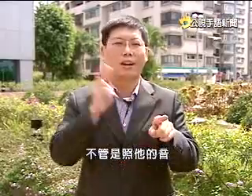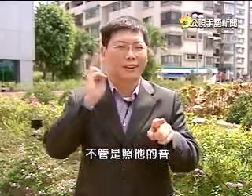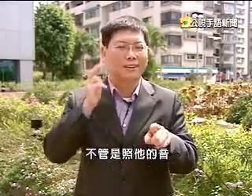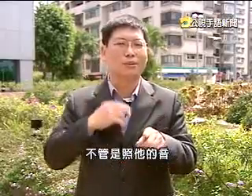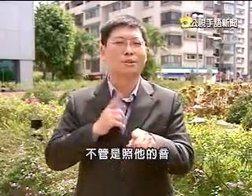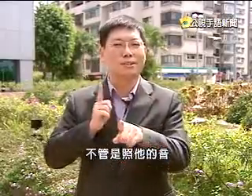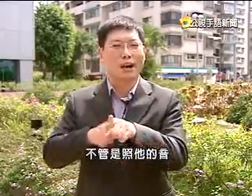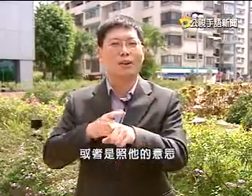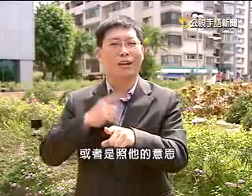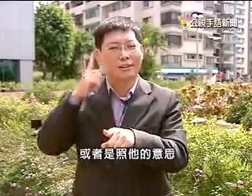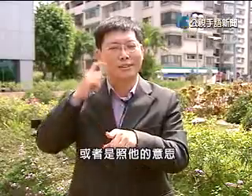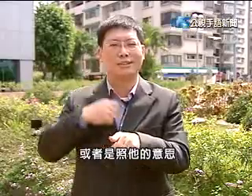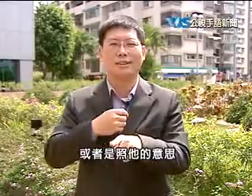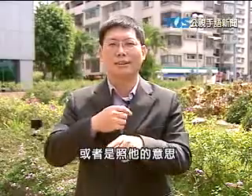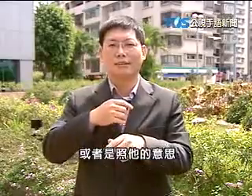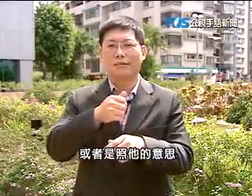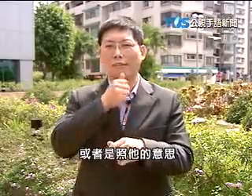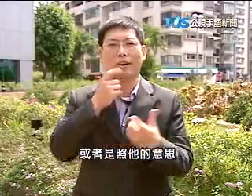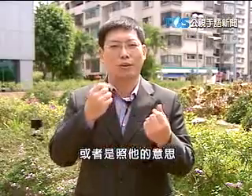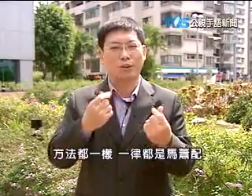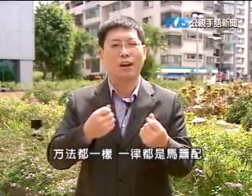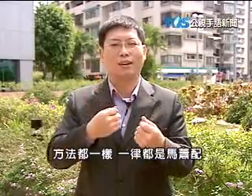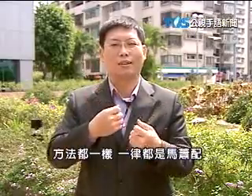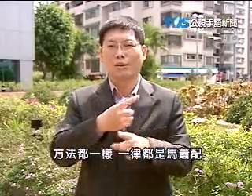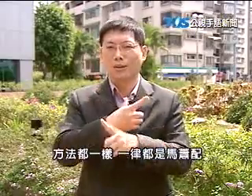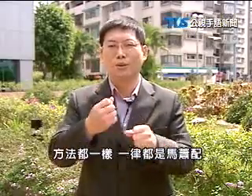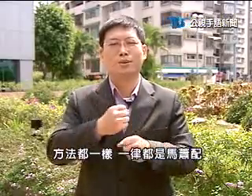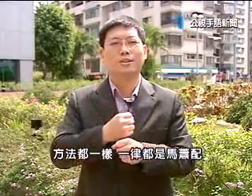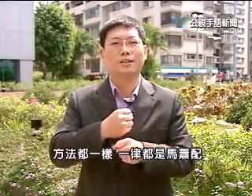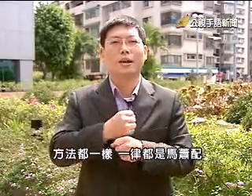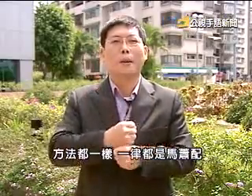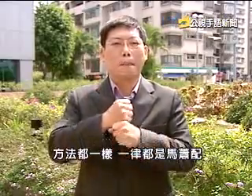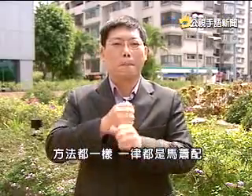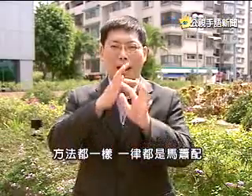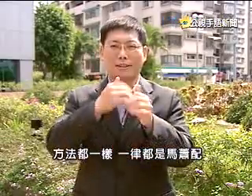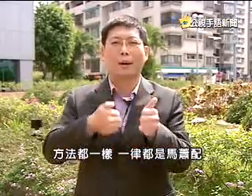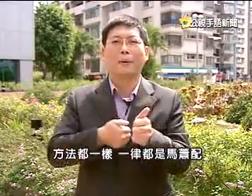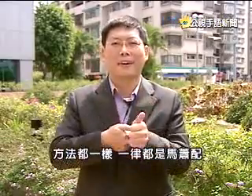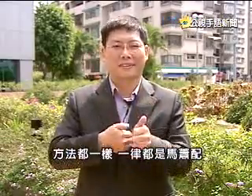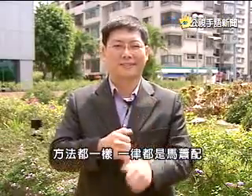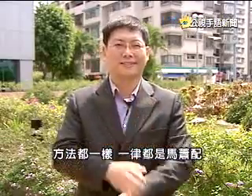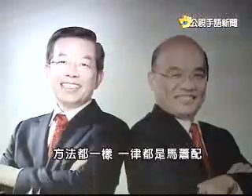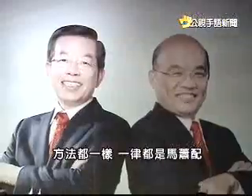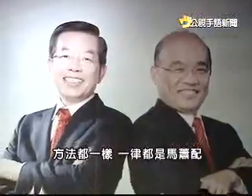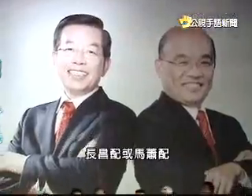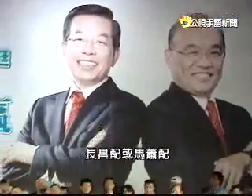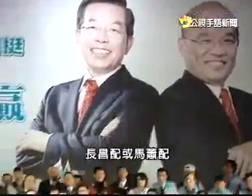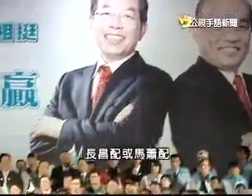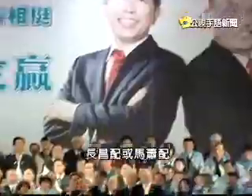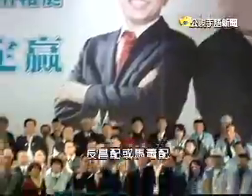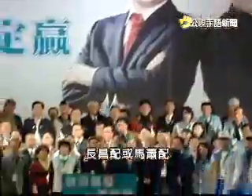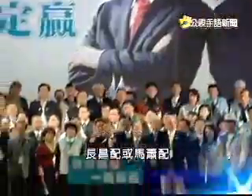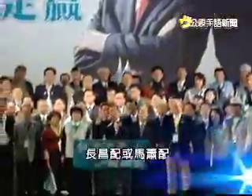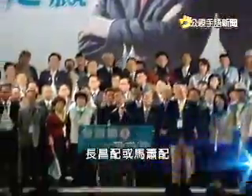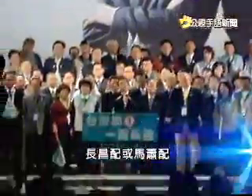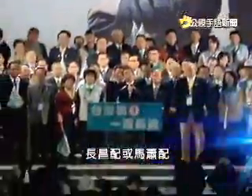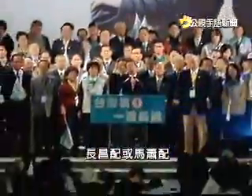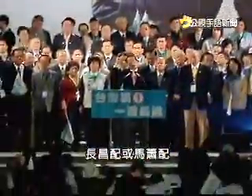它的音或者照它的意思翻法都一样一律都是马骁配常常配或马骁配